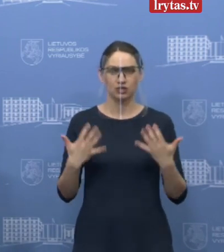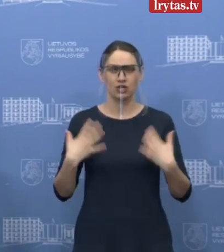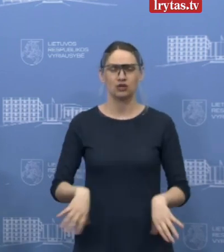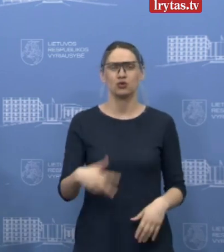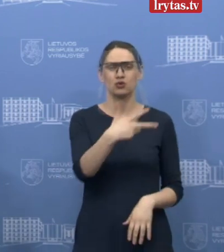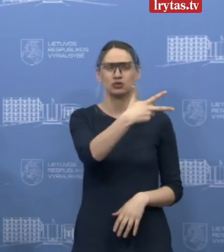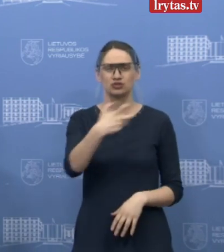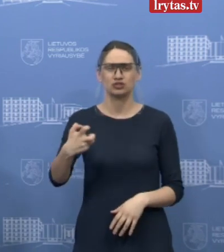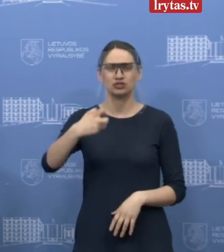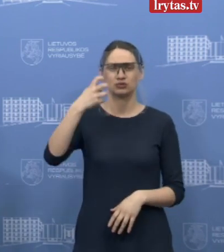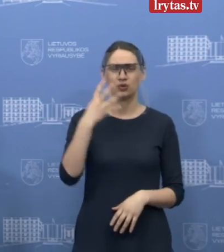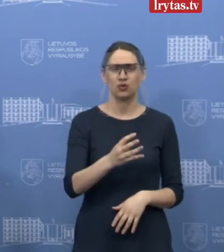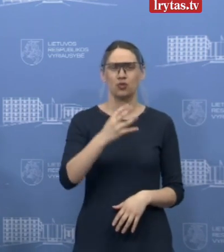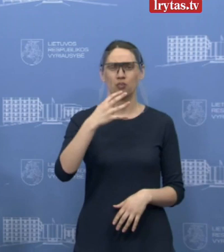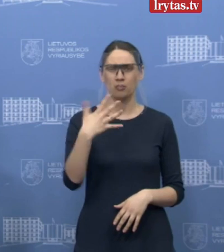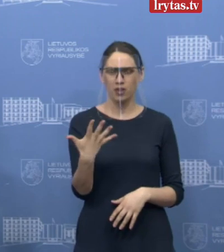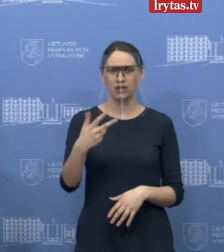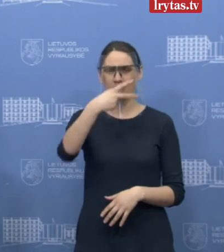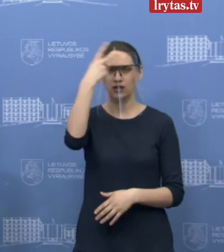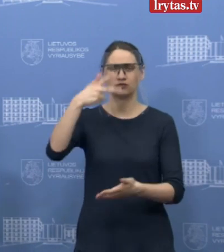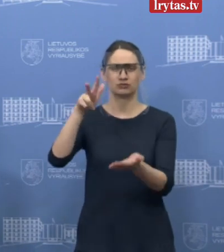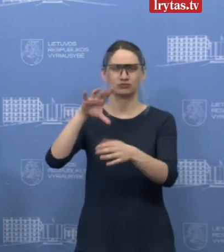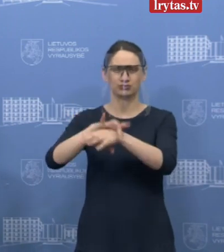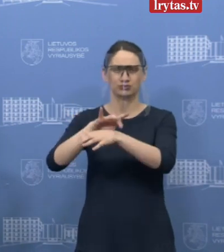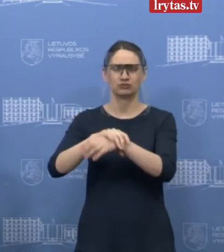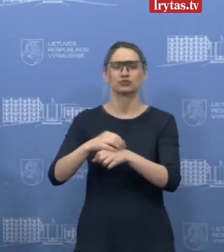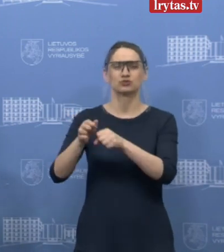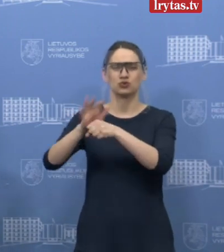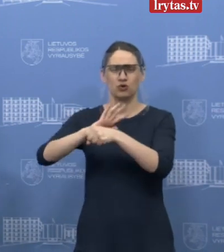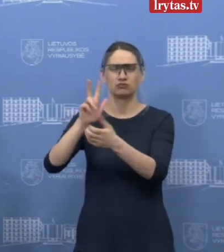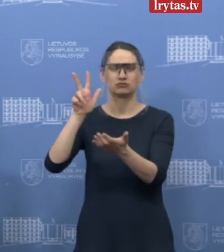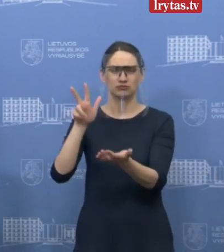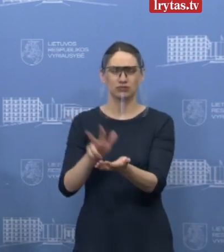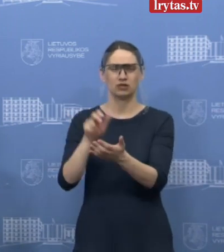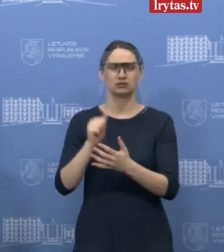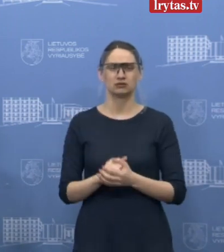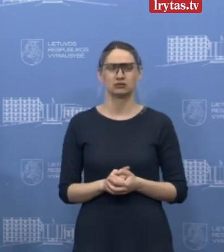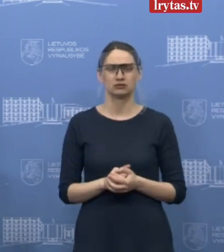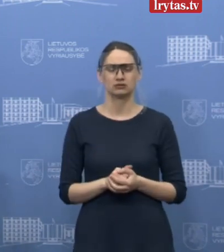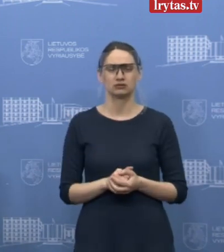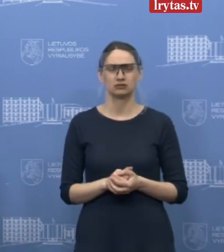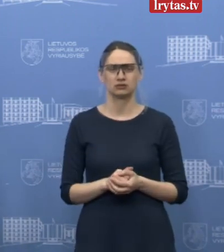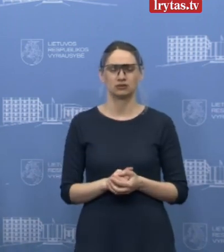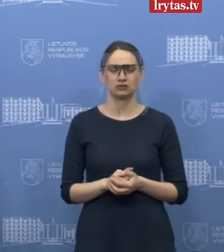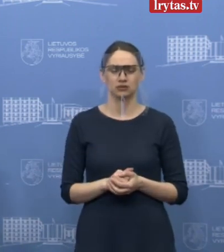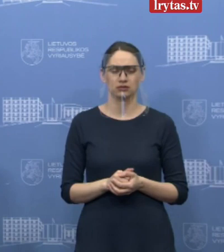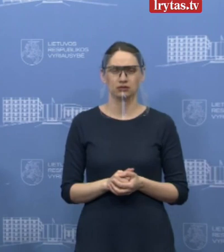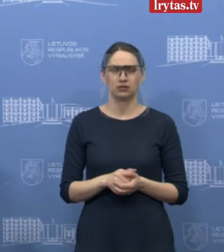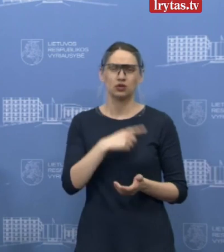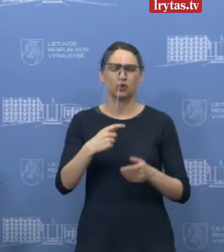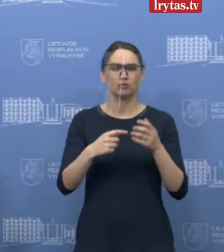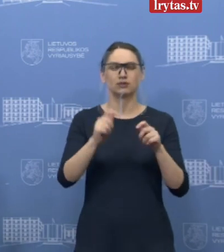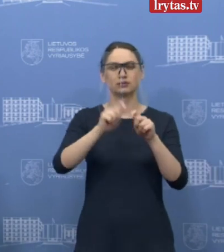345 atvejus patvirtintus. pati mėginiai įmami vis